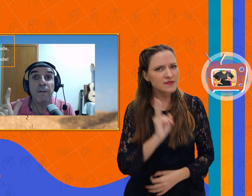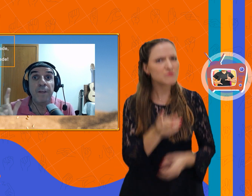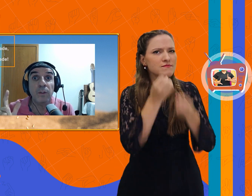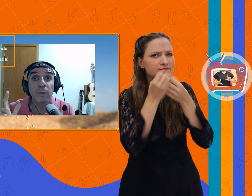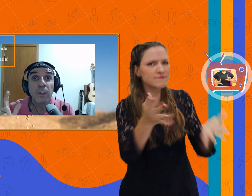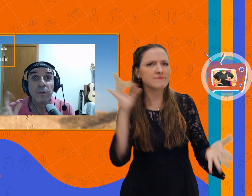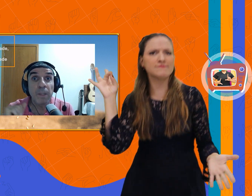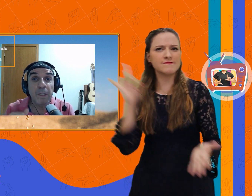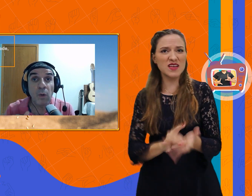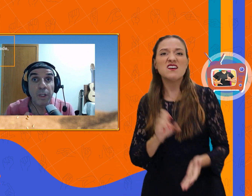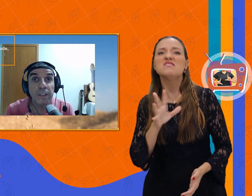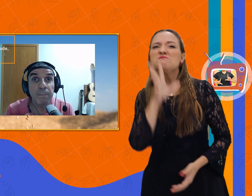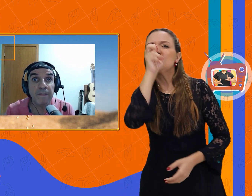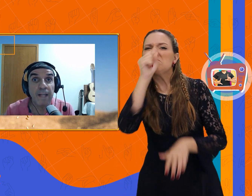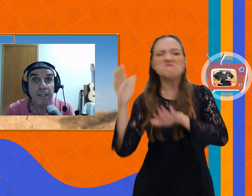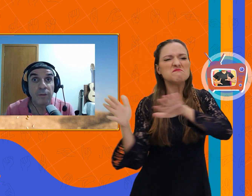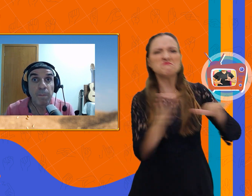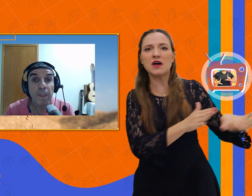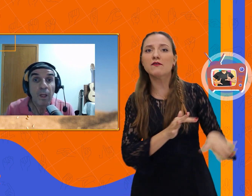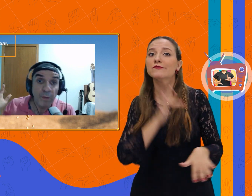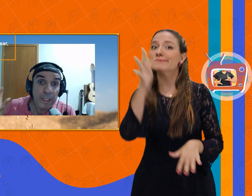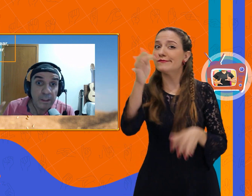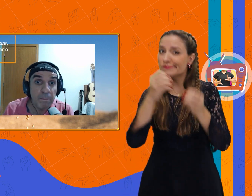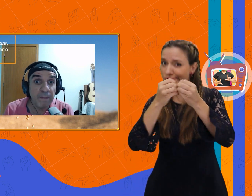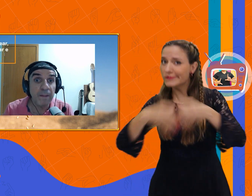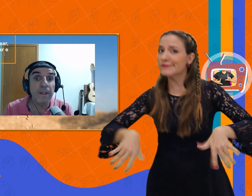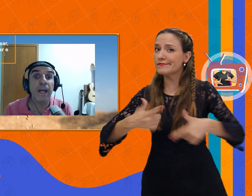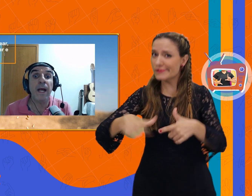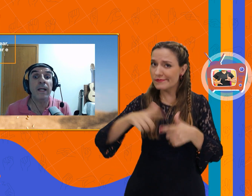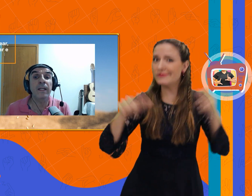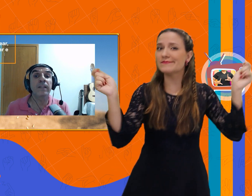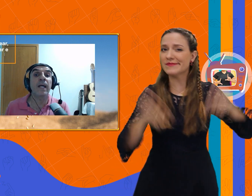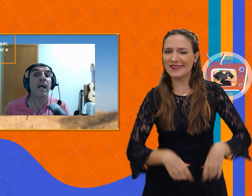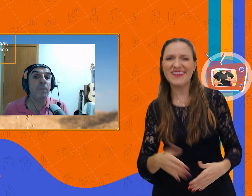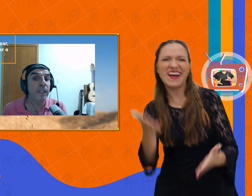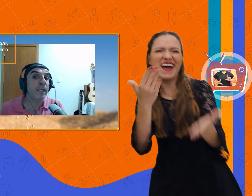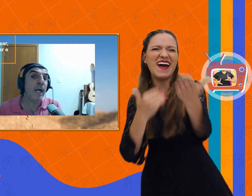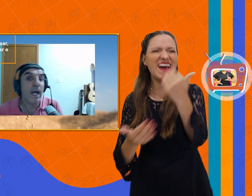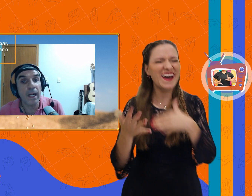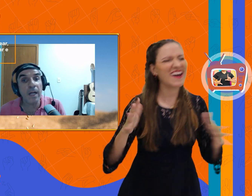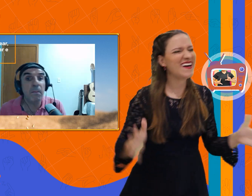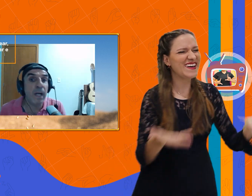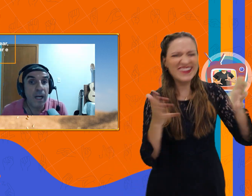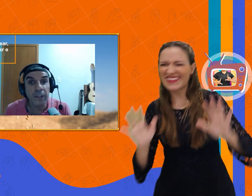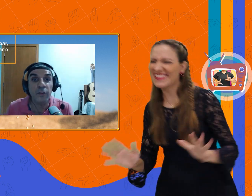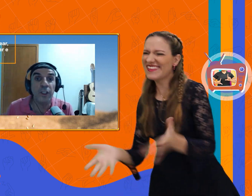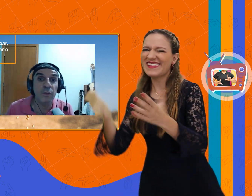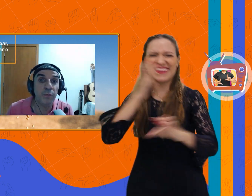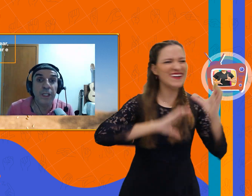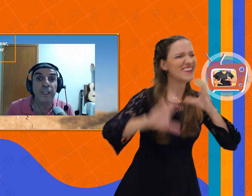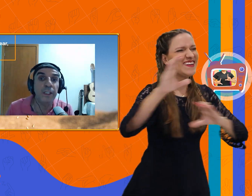vento, sempre colhe tempestade. Venha também semear, cantar, brincar, amar e ser feliz.